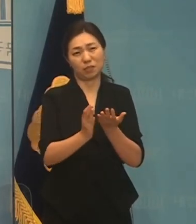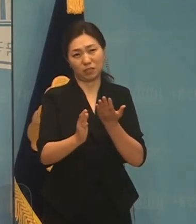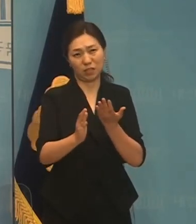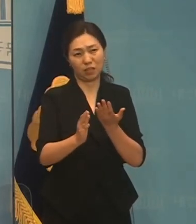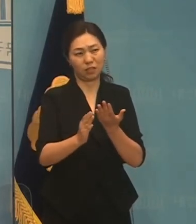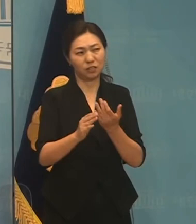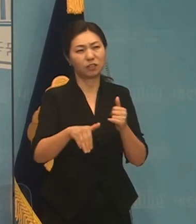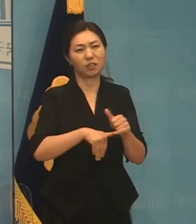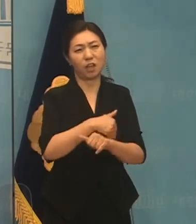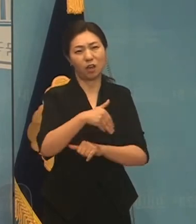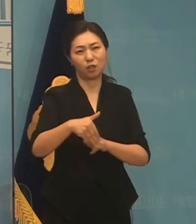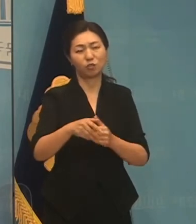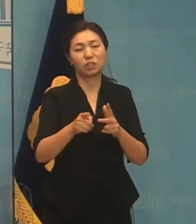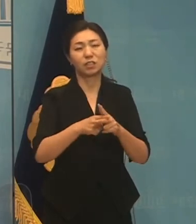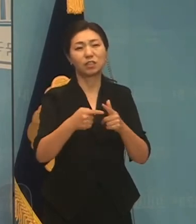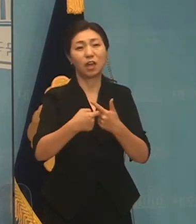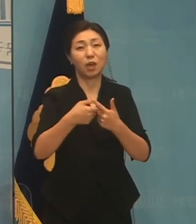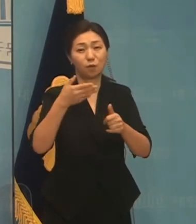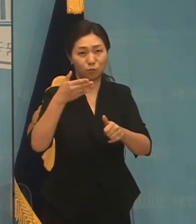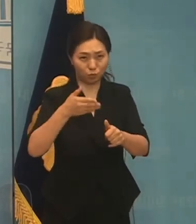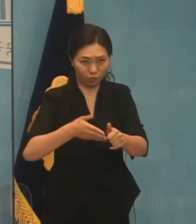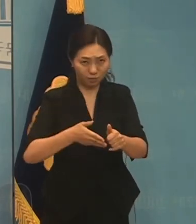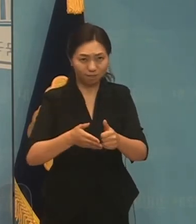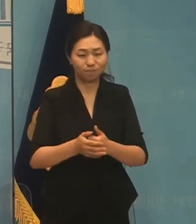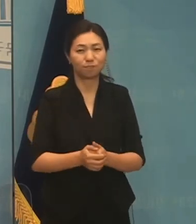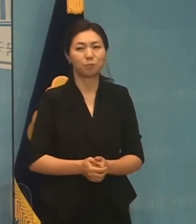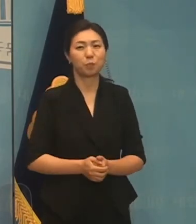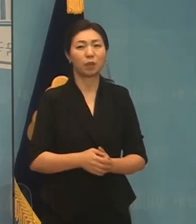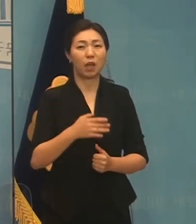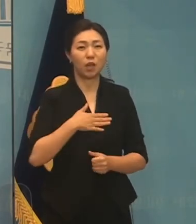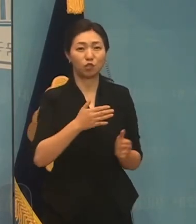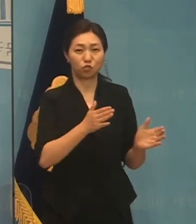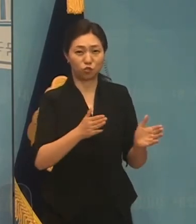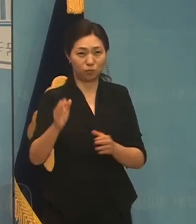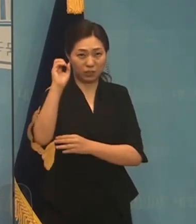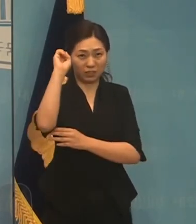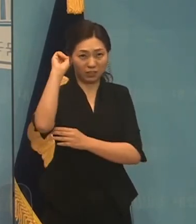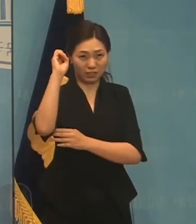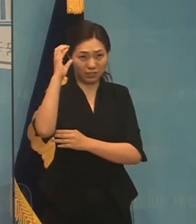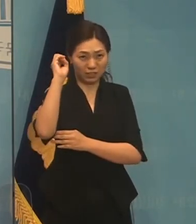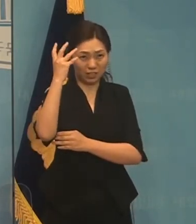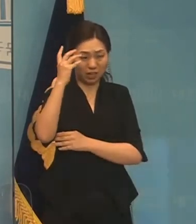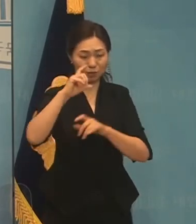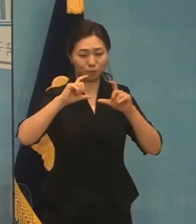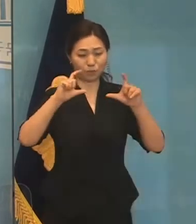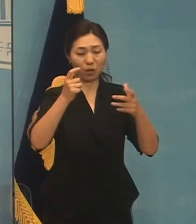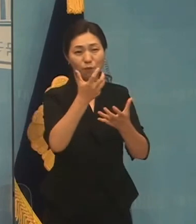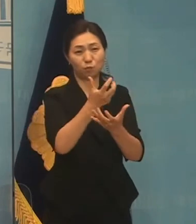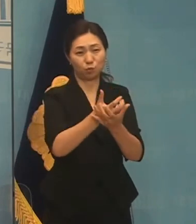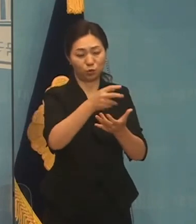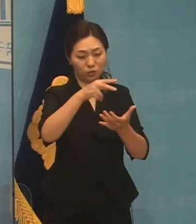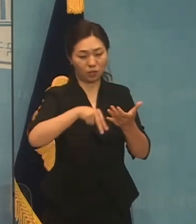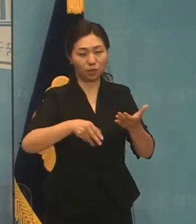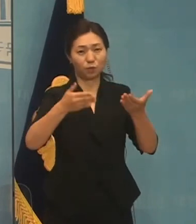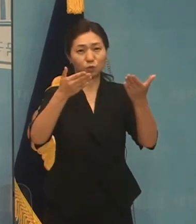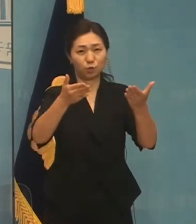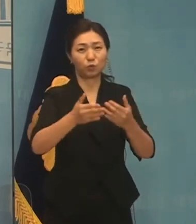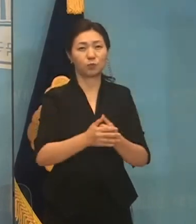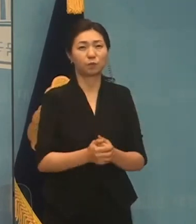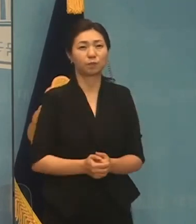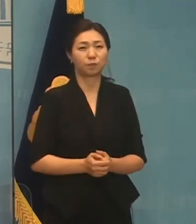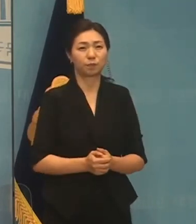바랍니다. 그러면 제가 준비된 이 기자 대령문을 제가 낭독하겠습니다. 그들